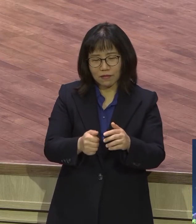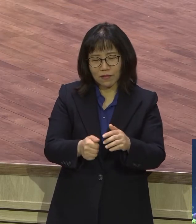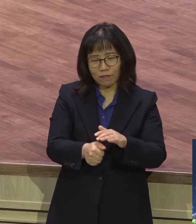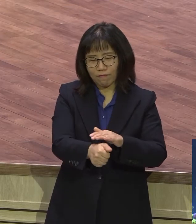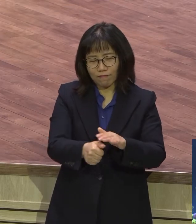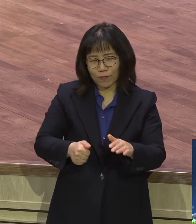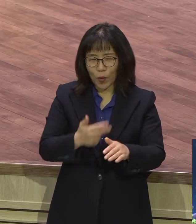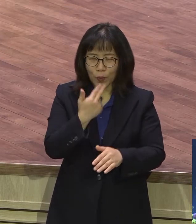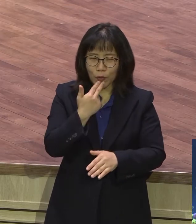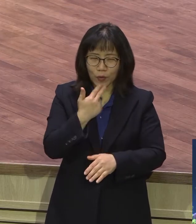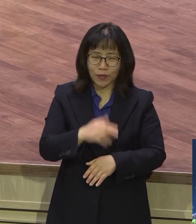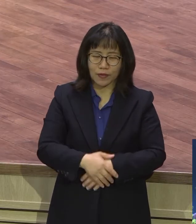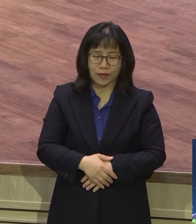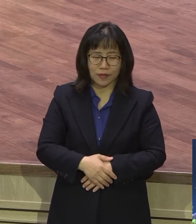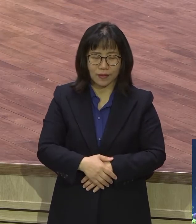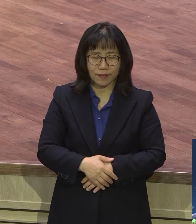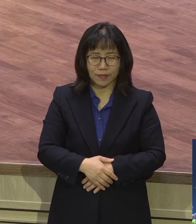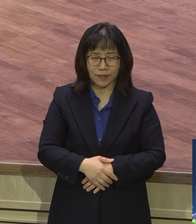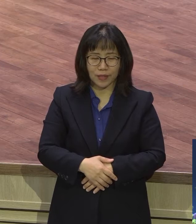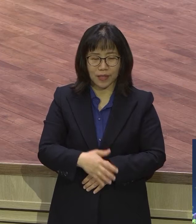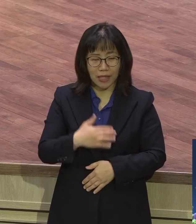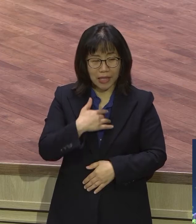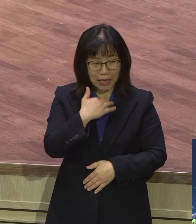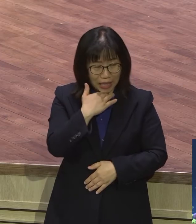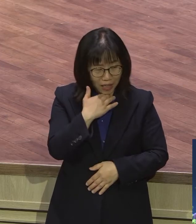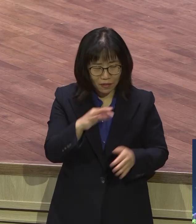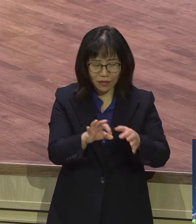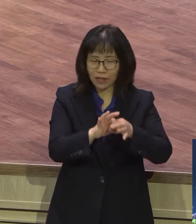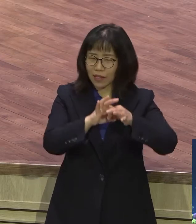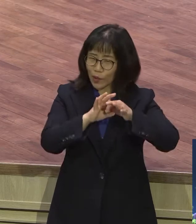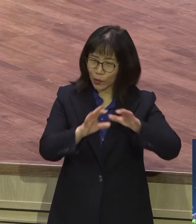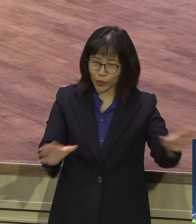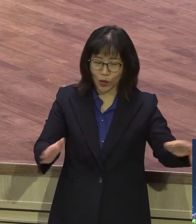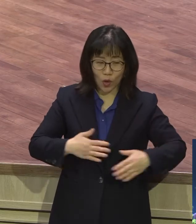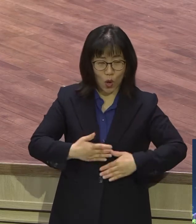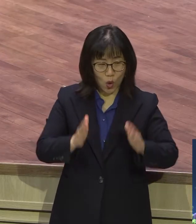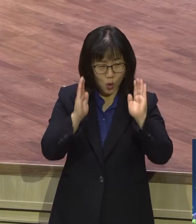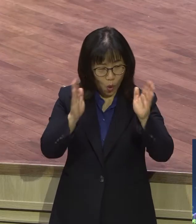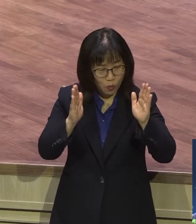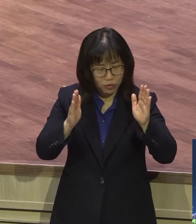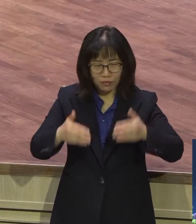초월입니다 모든 나이 초월입니다 상황 초월입니다 올라가 그 짓